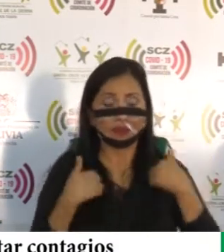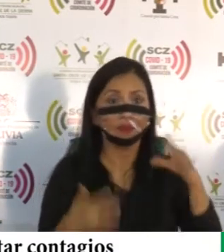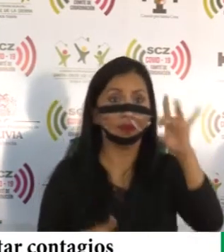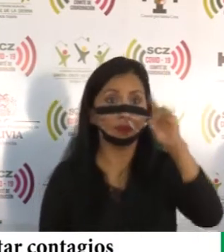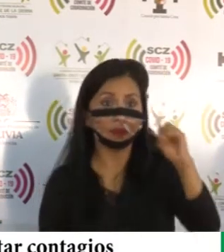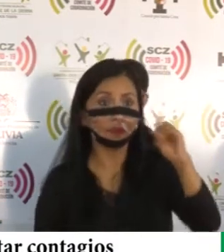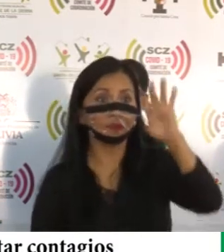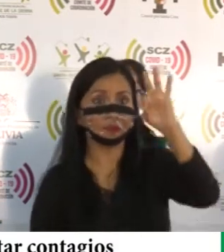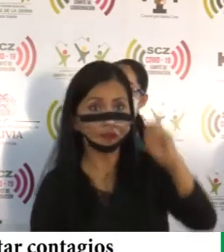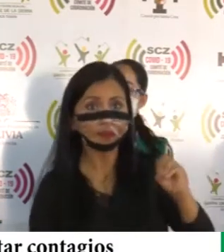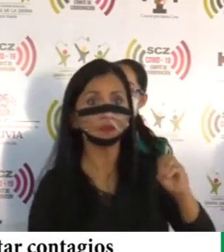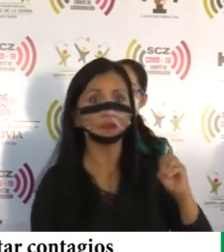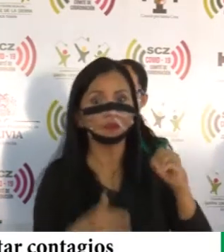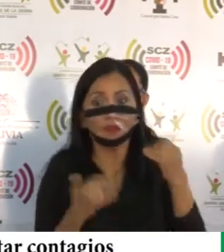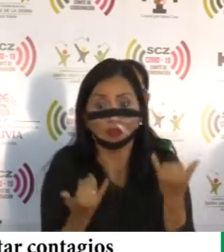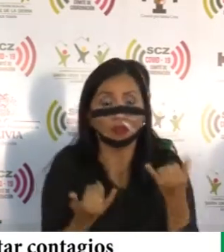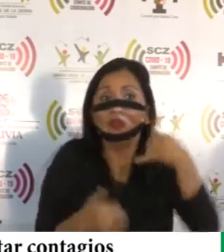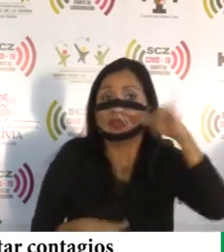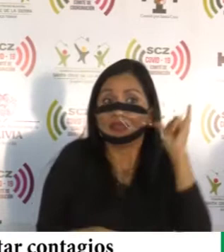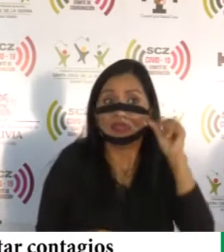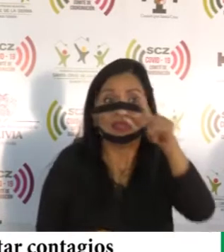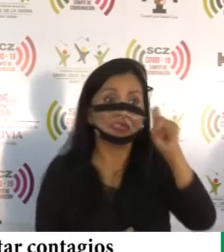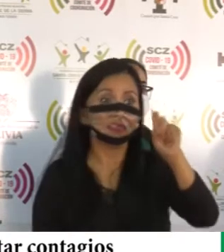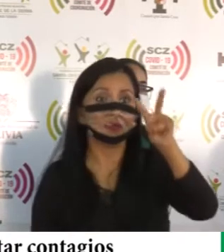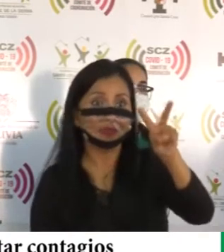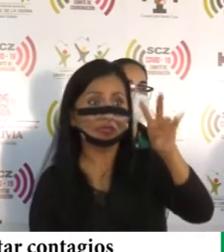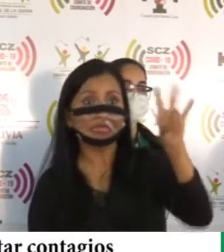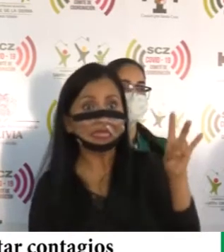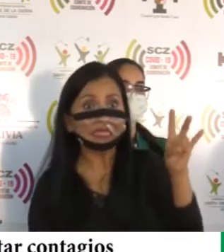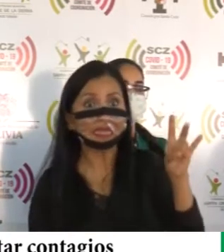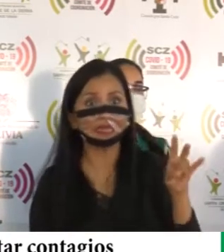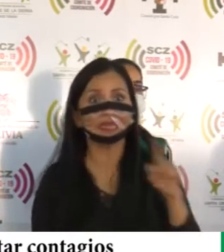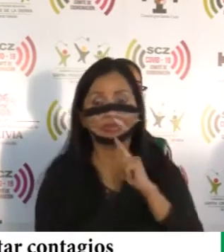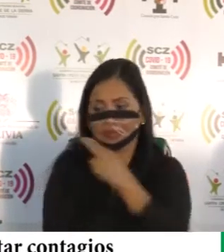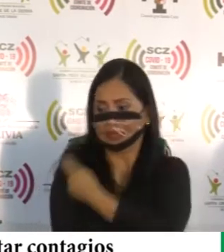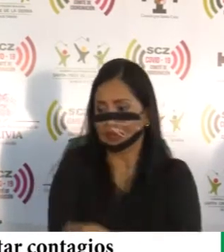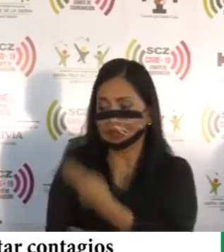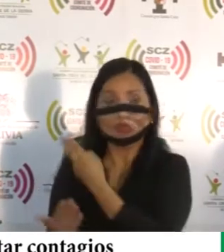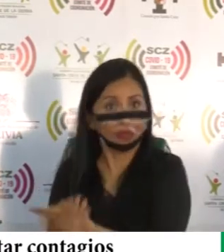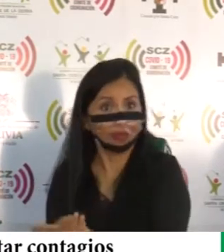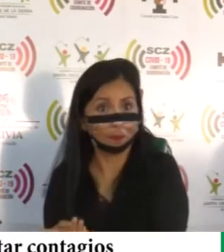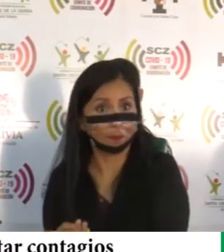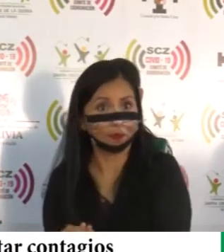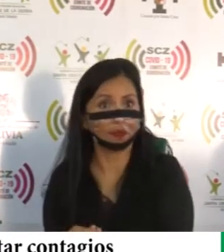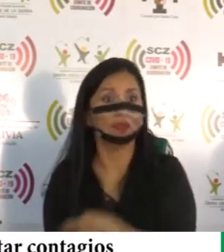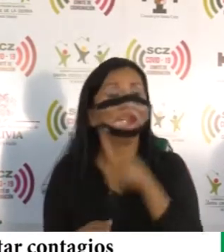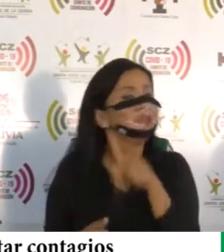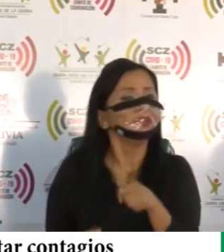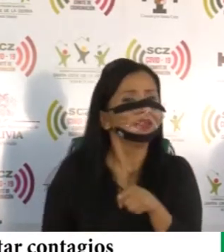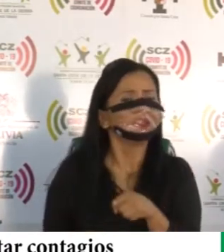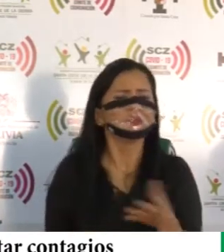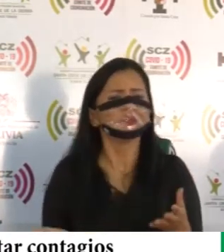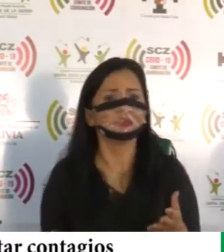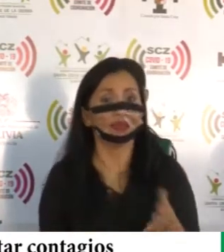80, 90 pacientes. Ayer hemos registrado 127 pacientes que están en las terapias intensivas. Y eso es fruto de ese esfuerzo